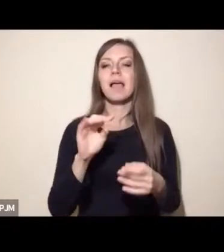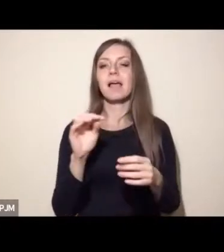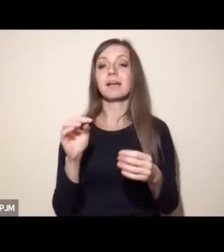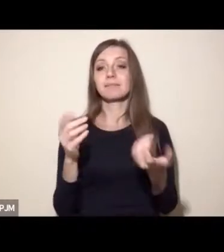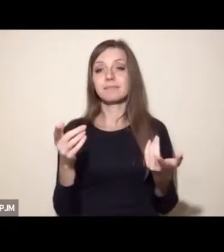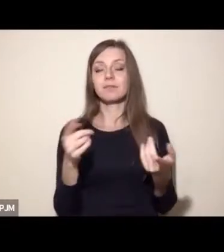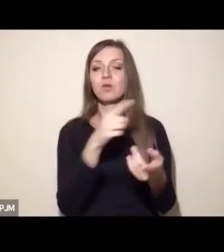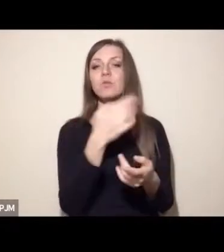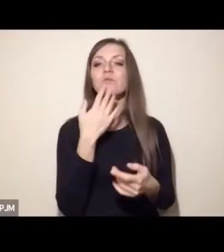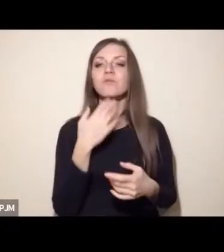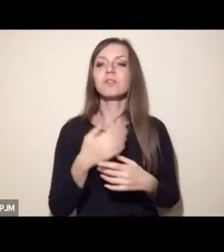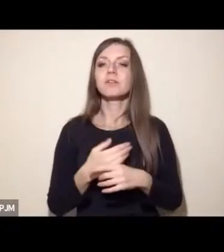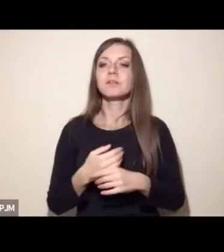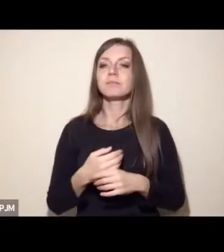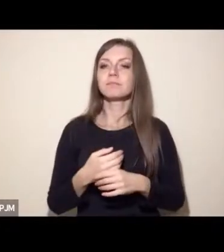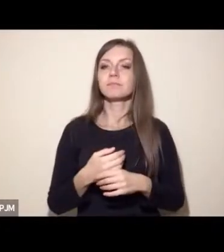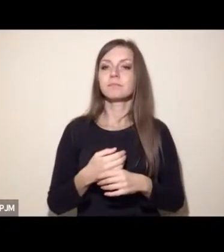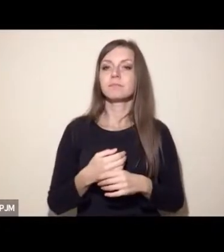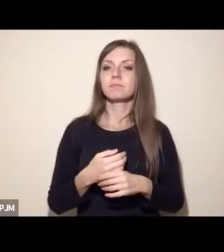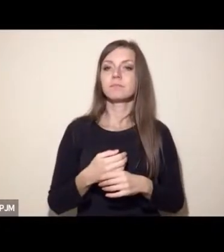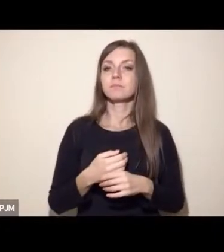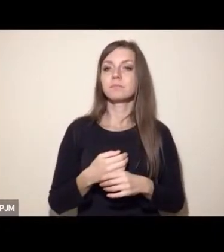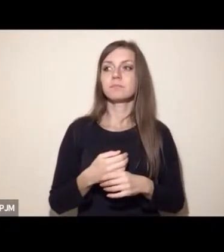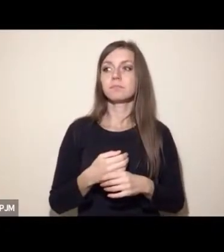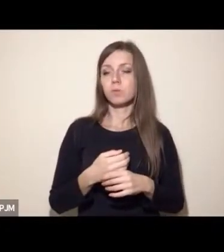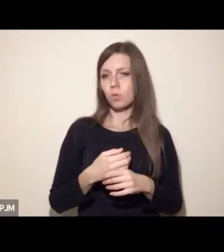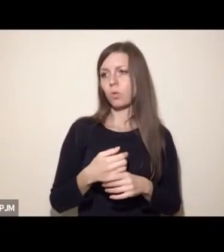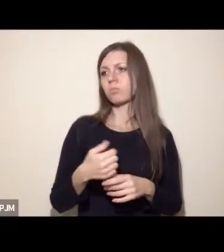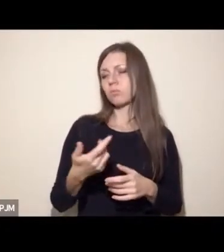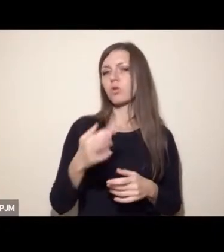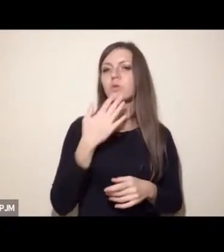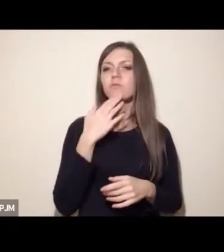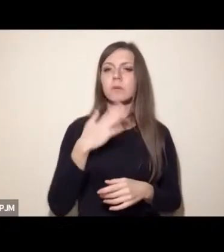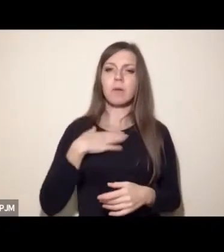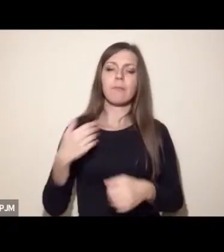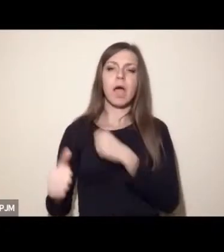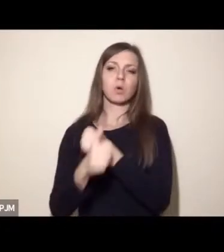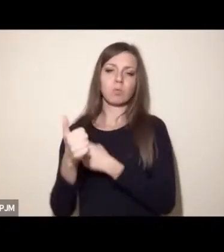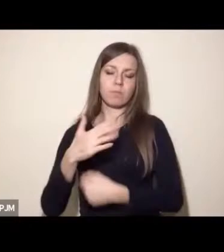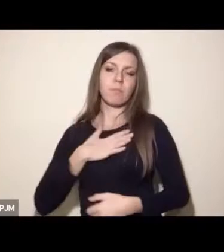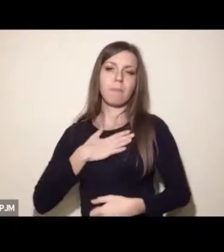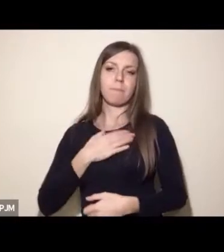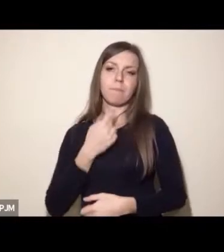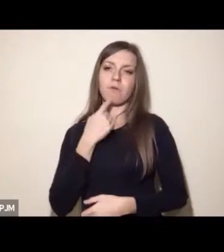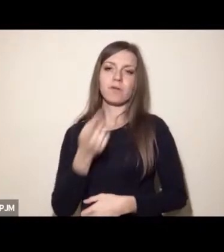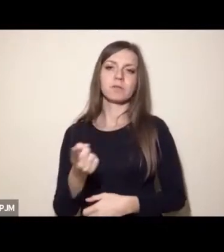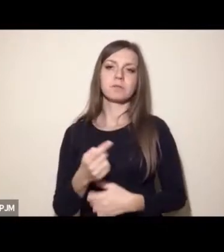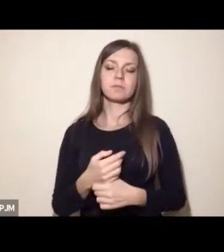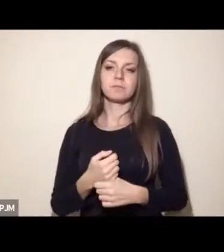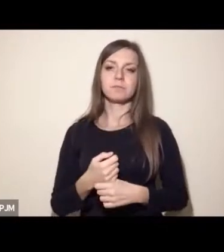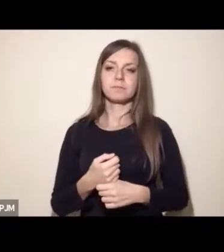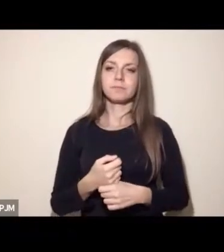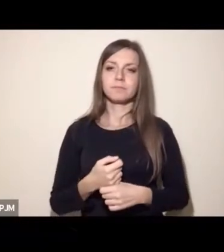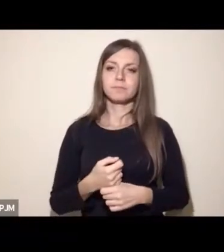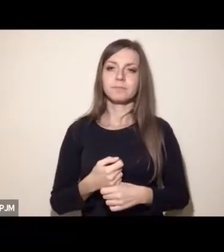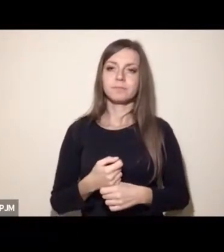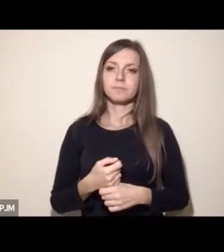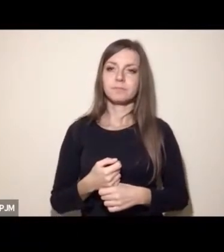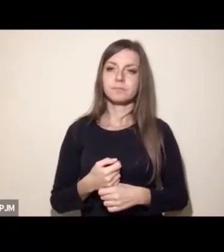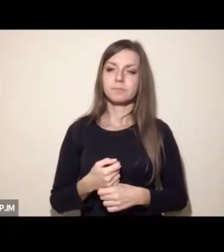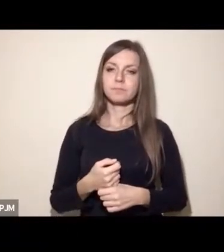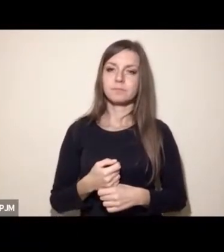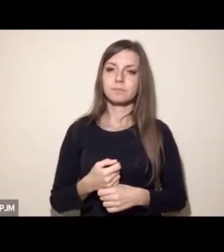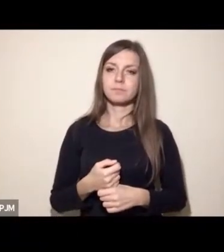i używa tego jako argumentu do przemawiającego za podtrzymaniem